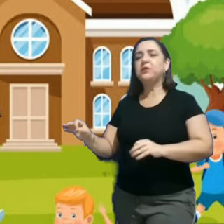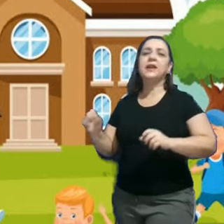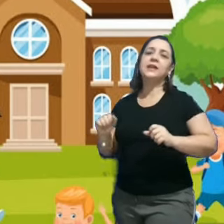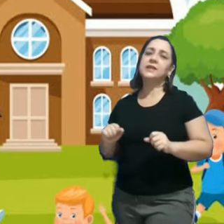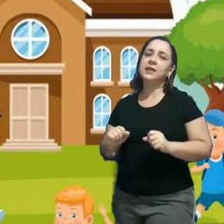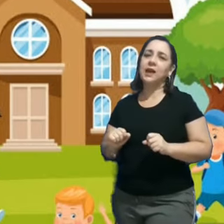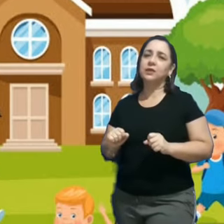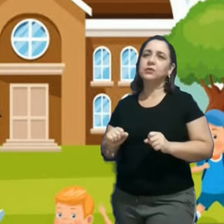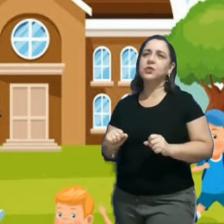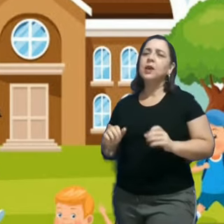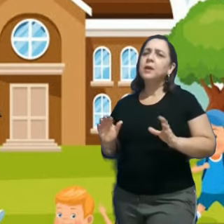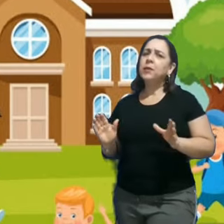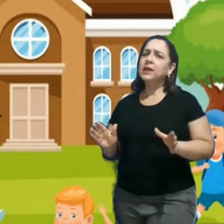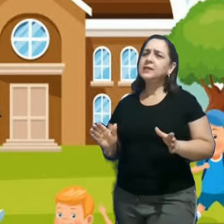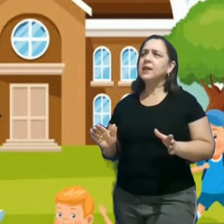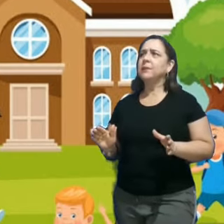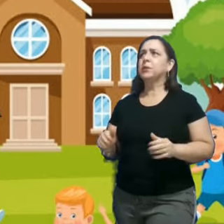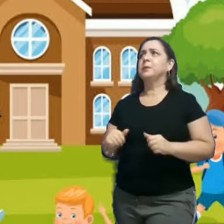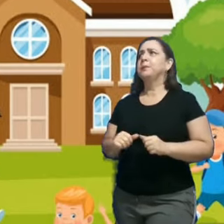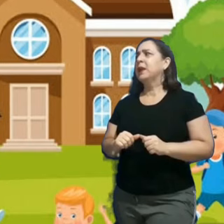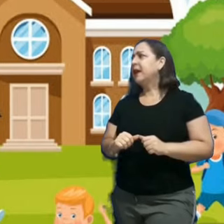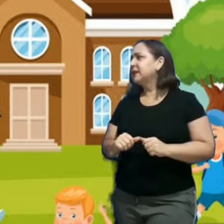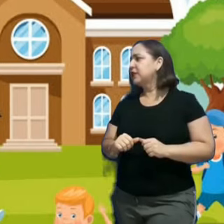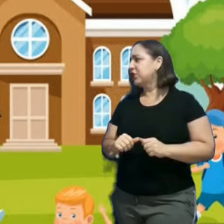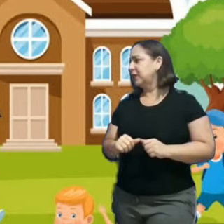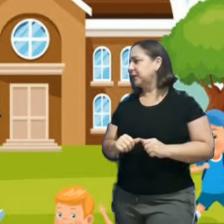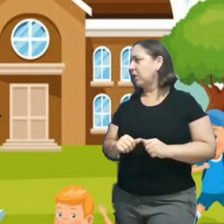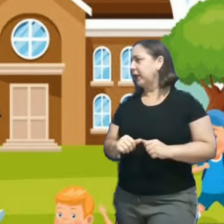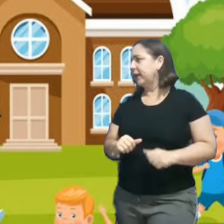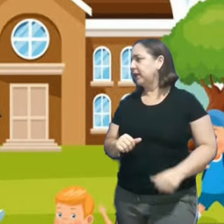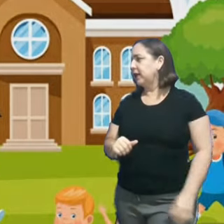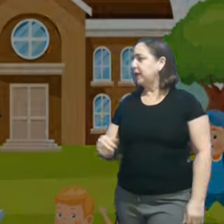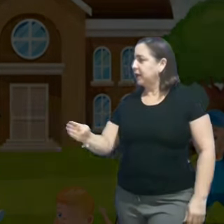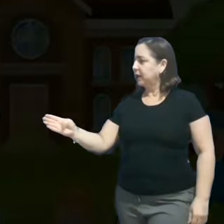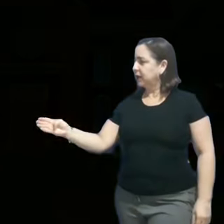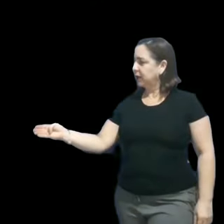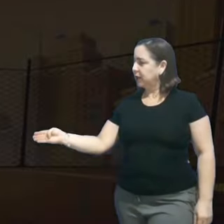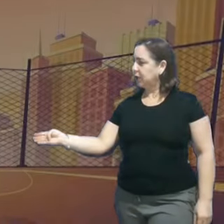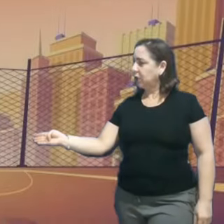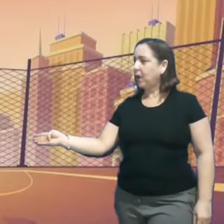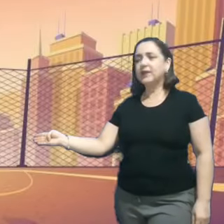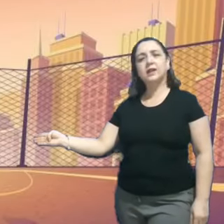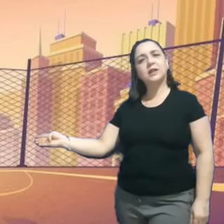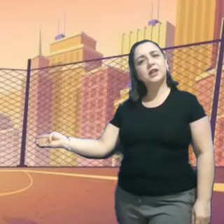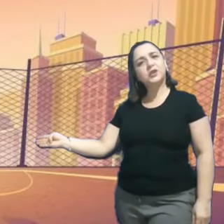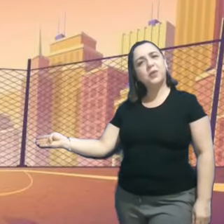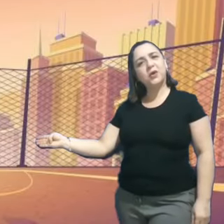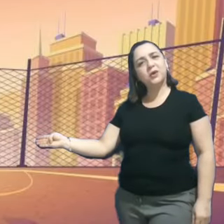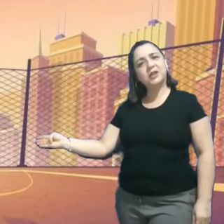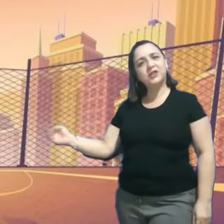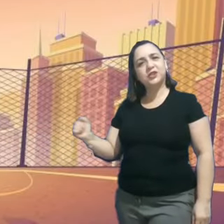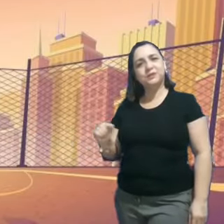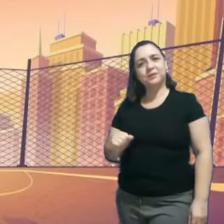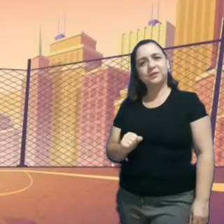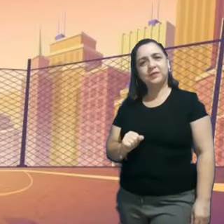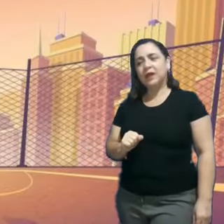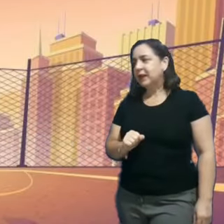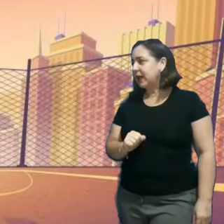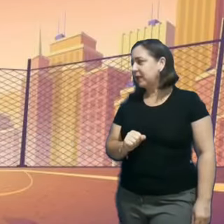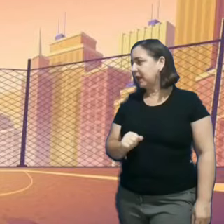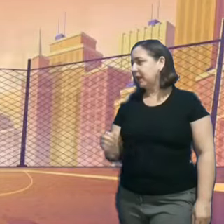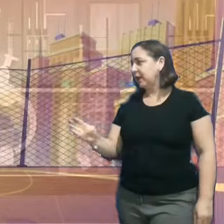diferenciados. Por exemplo, existe escola que tem quadra de esportes,